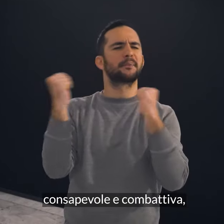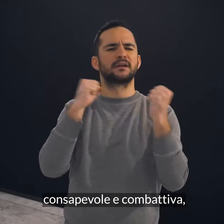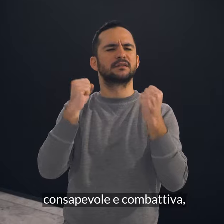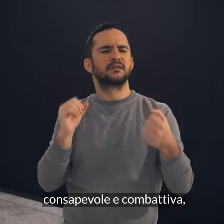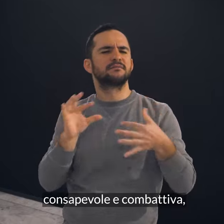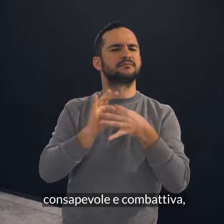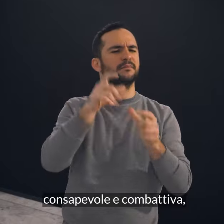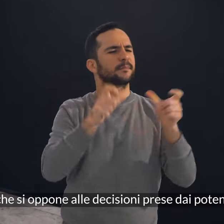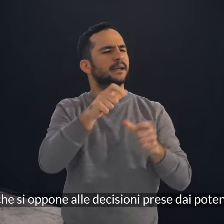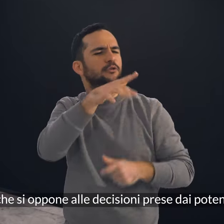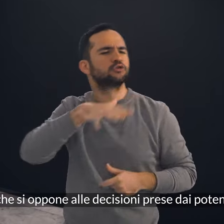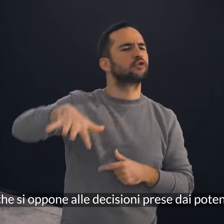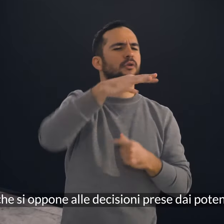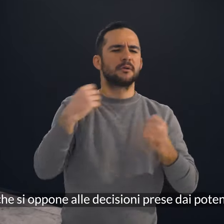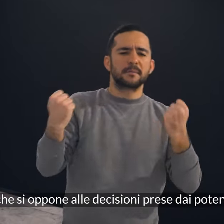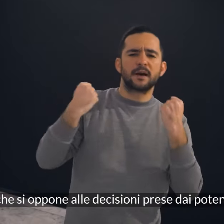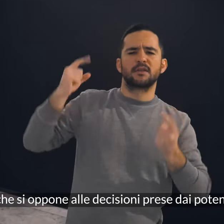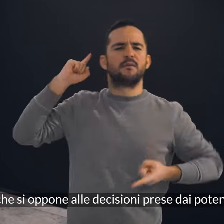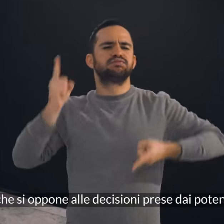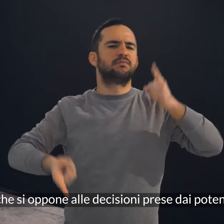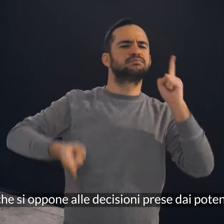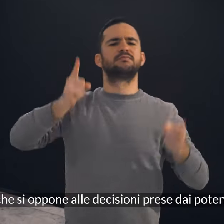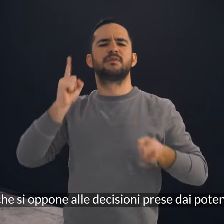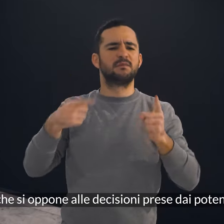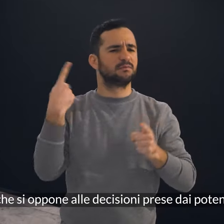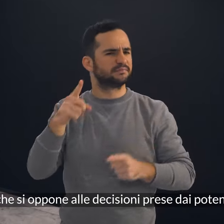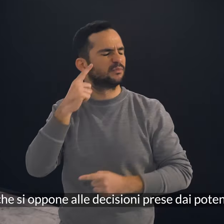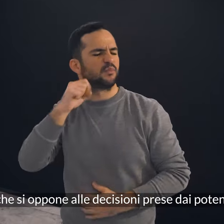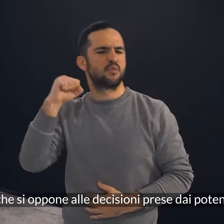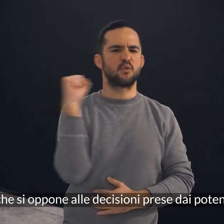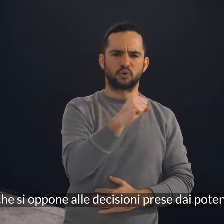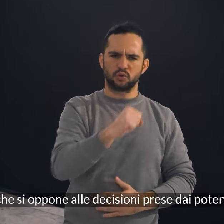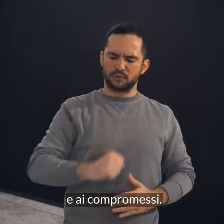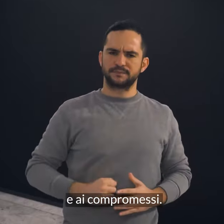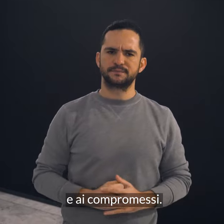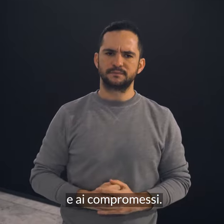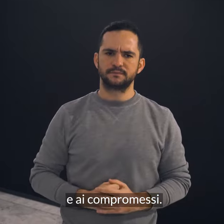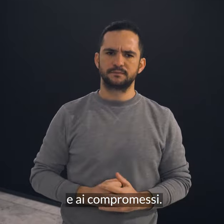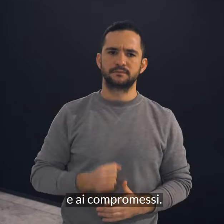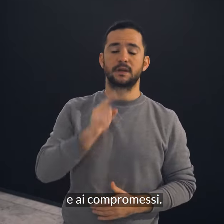combattiva che si oppone alle decisioni prese dai potenti e ai compromessi.